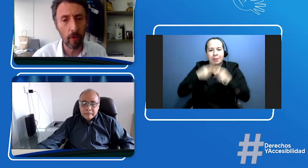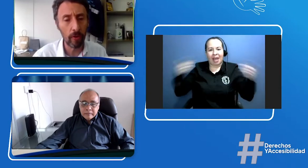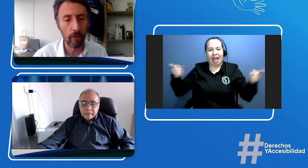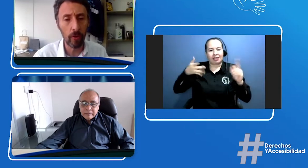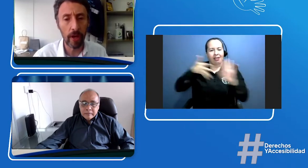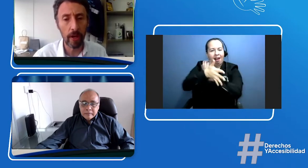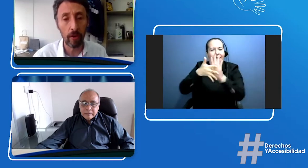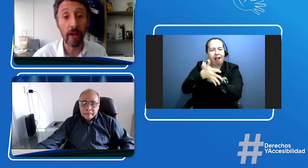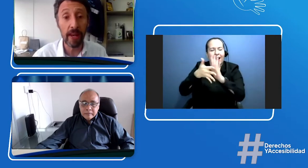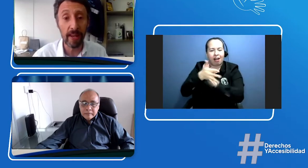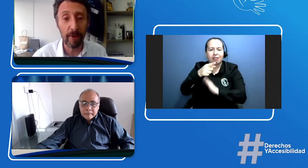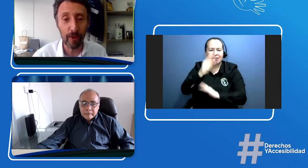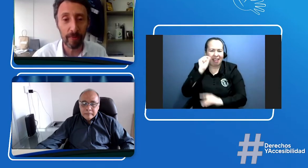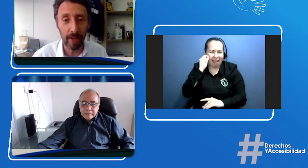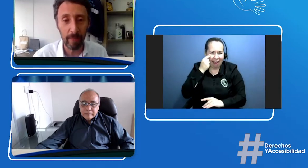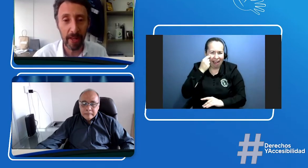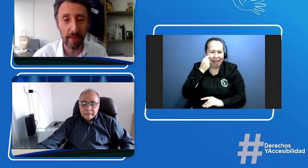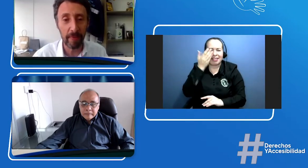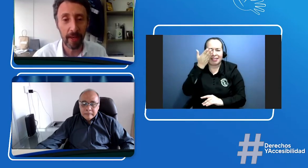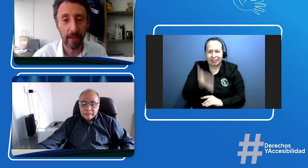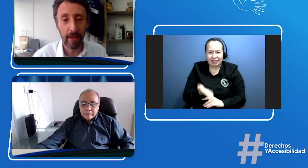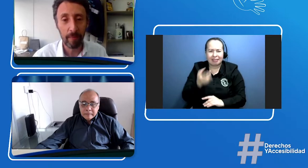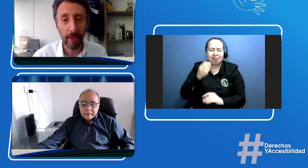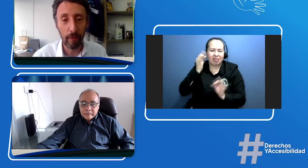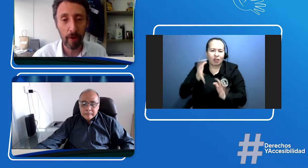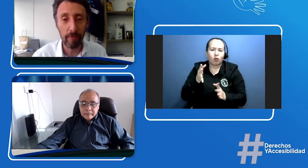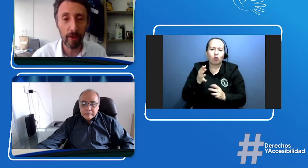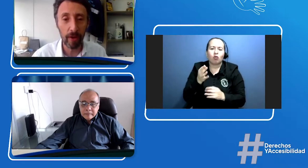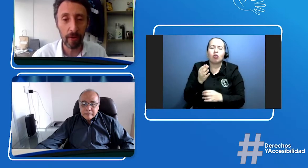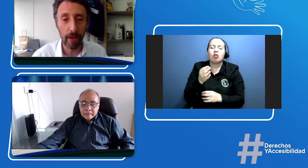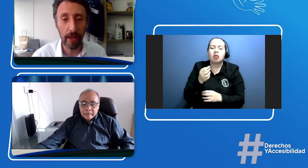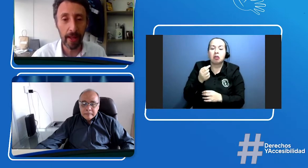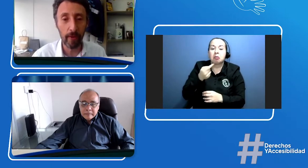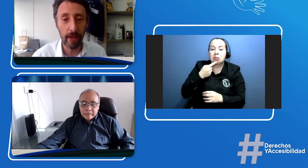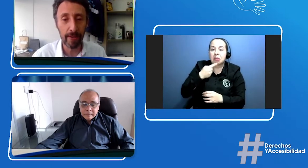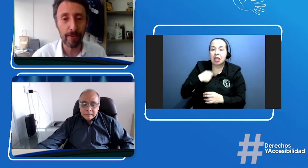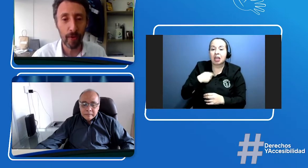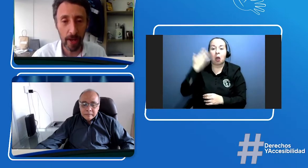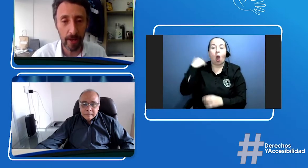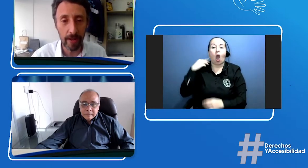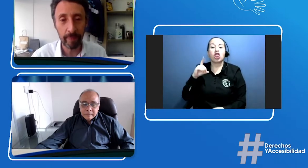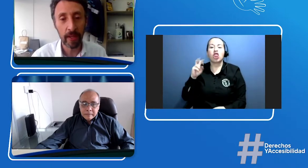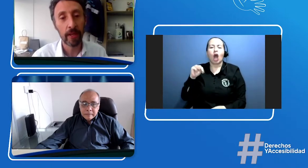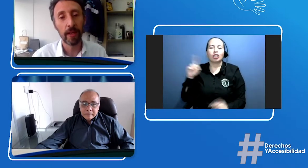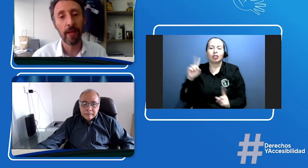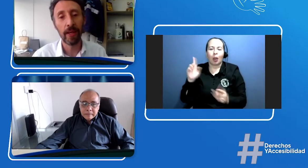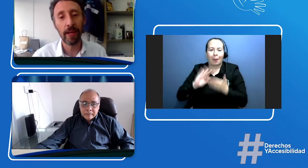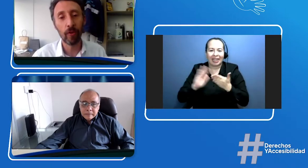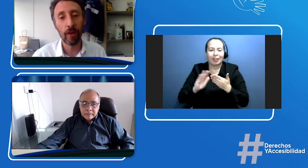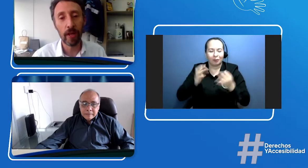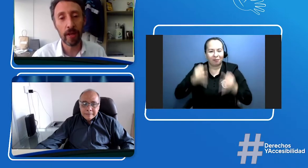Henry. El viernes, el jueves me dijo que no le dijera a don Henry, sino Henry. Con Henry